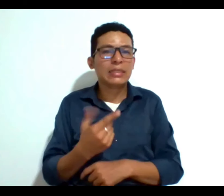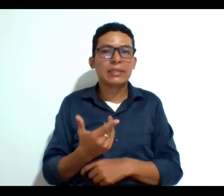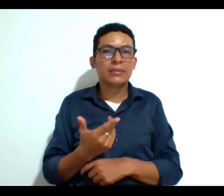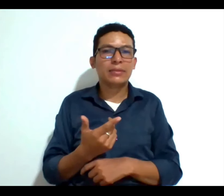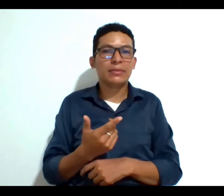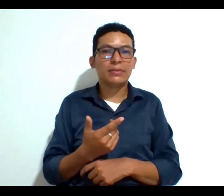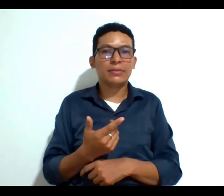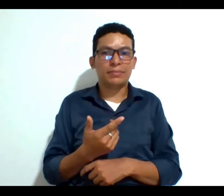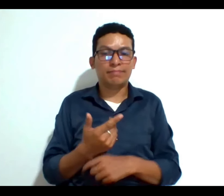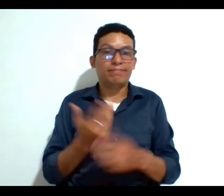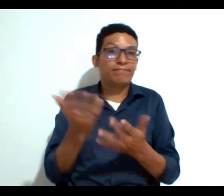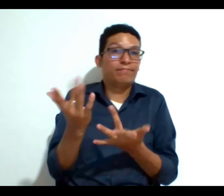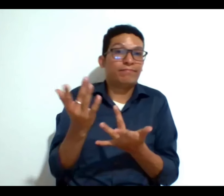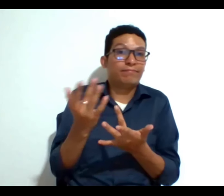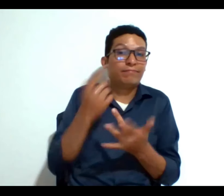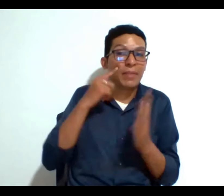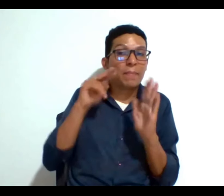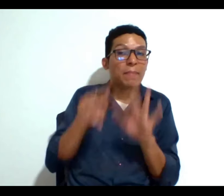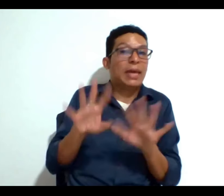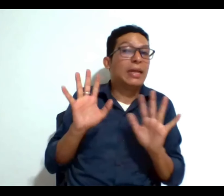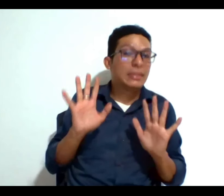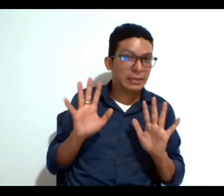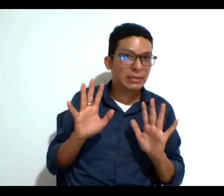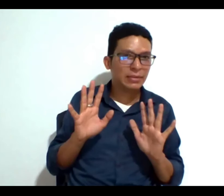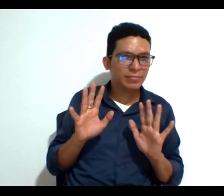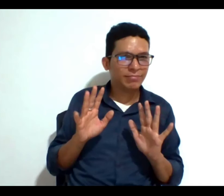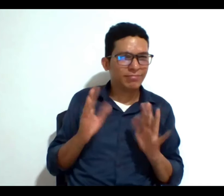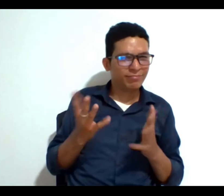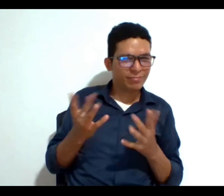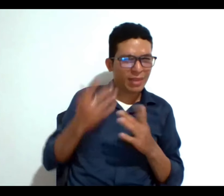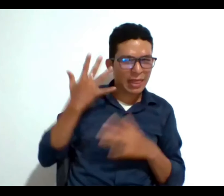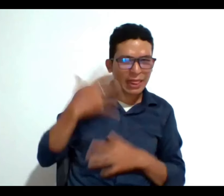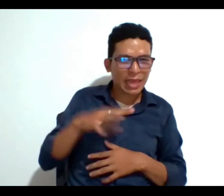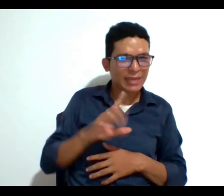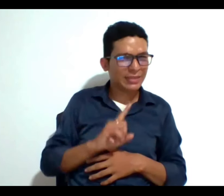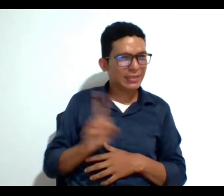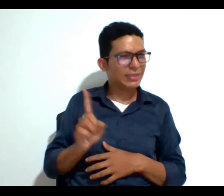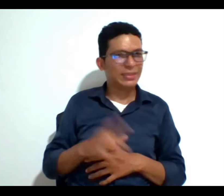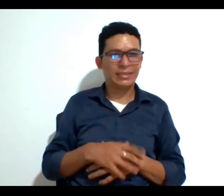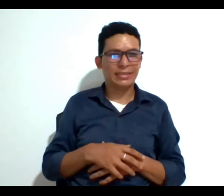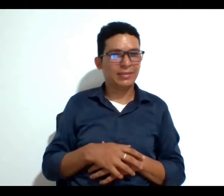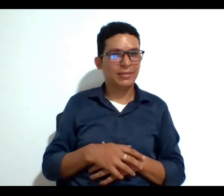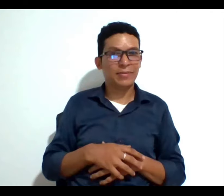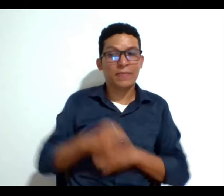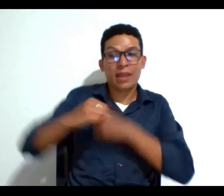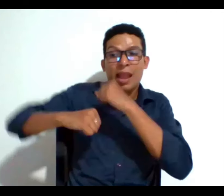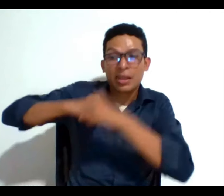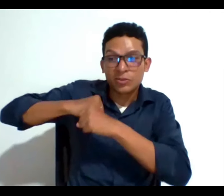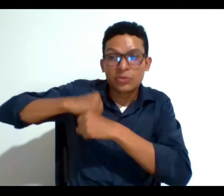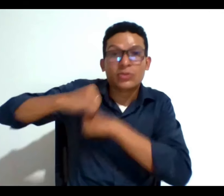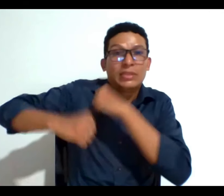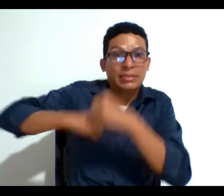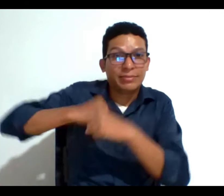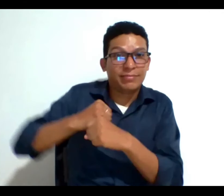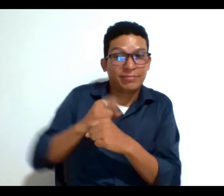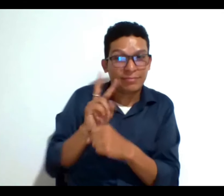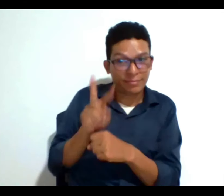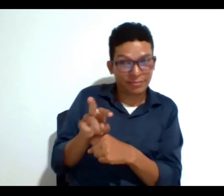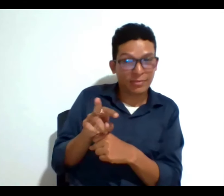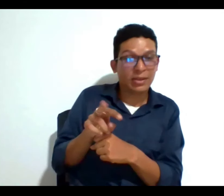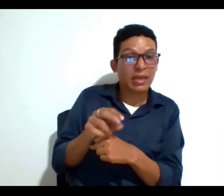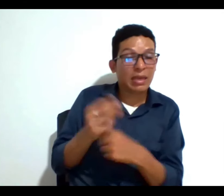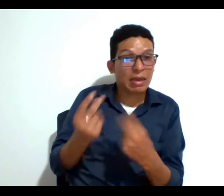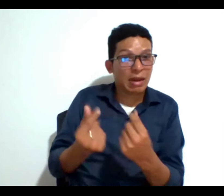toca esperar a que la revisen como si eso fuera un tema de días pueden pasar años porque esas revisiones no van a ser tan